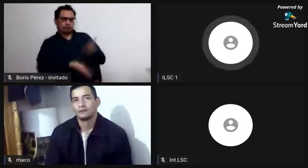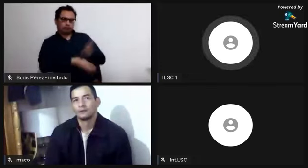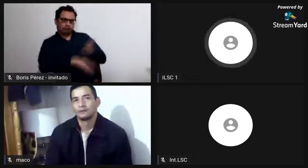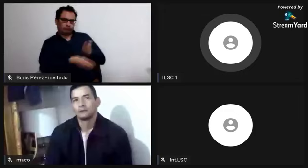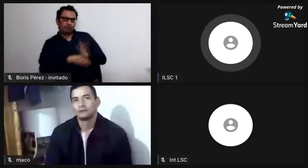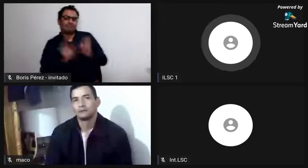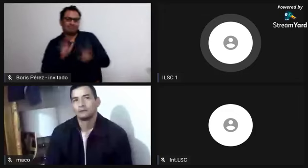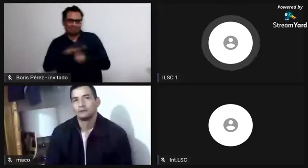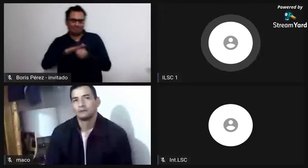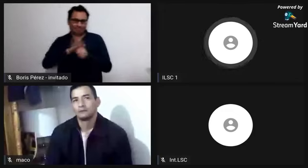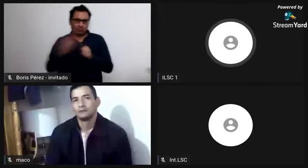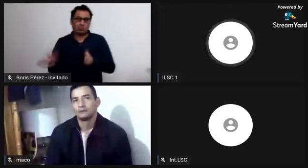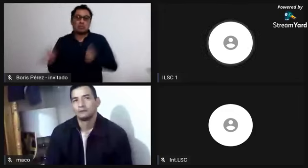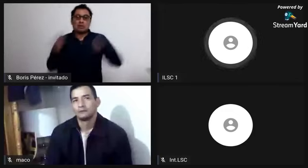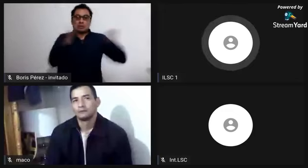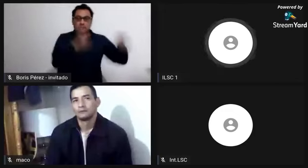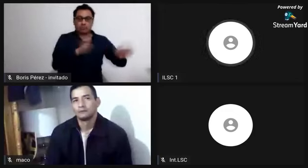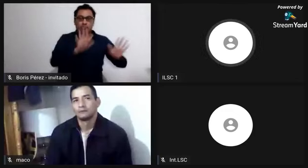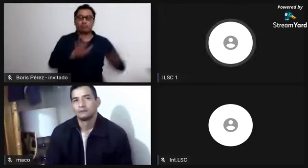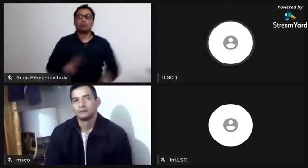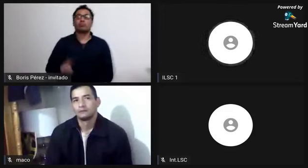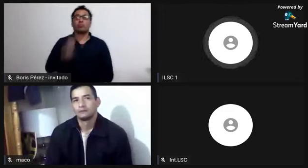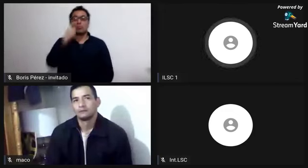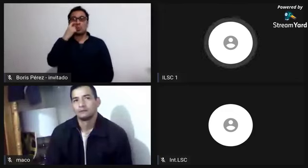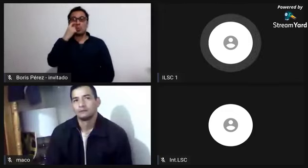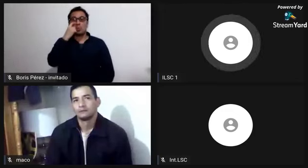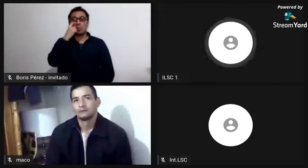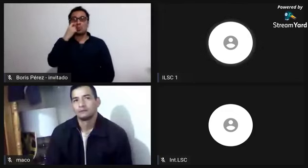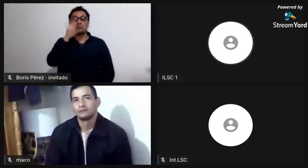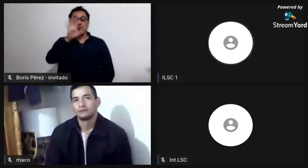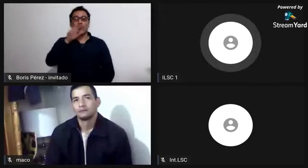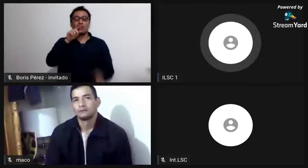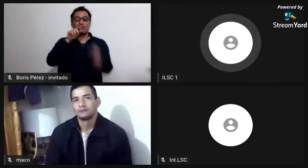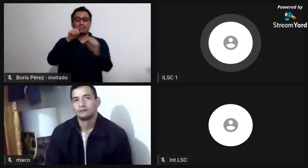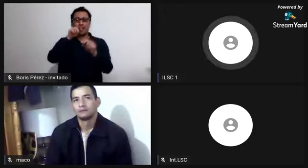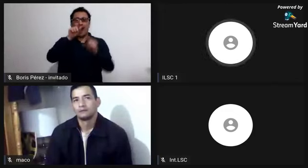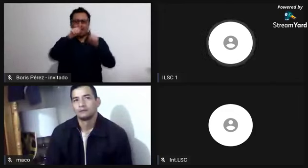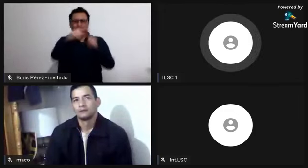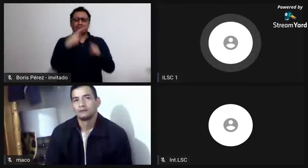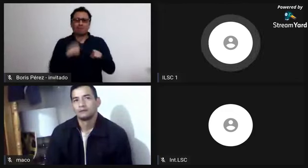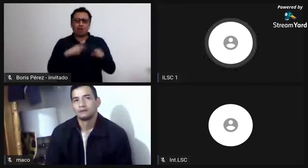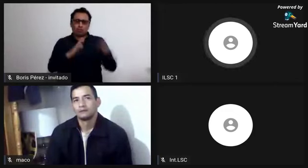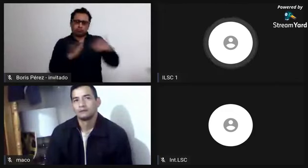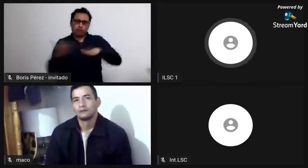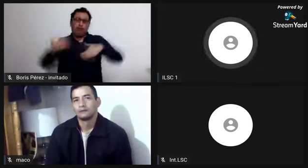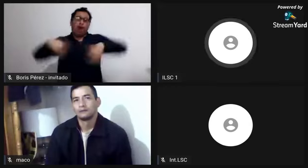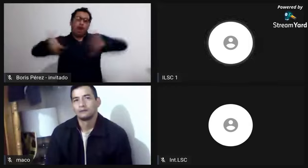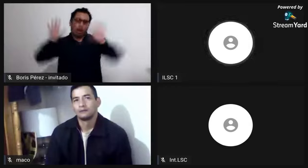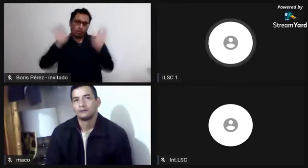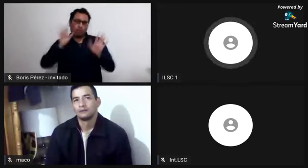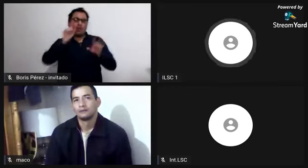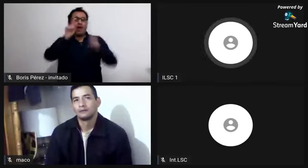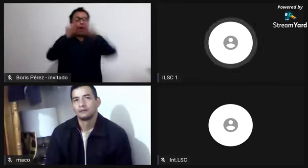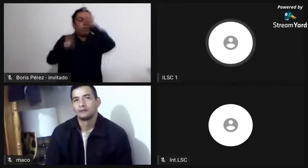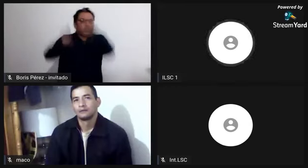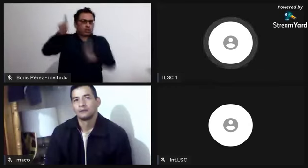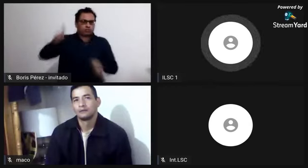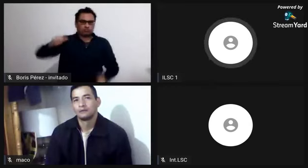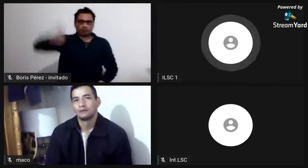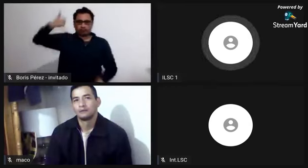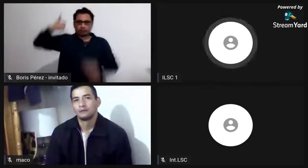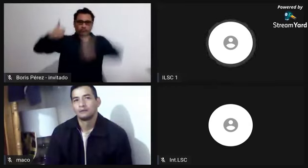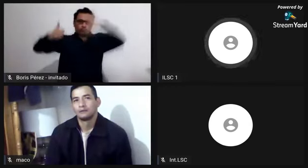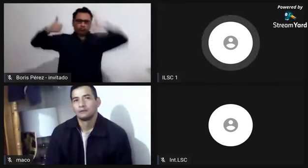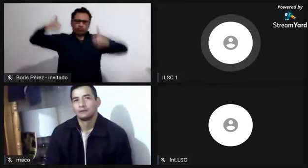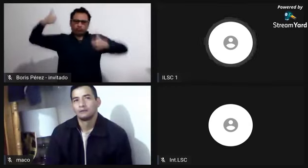digamos, propiedad de quienes los compraban a ellos. Y pues ya si se daba alguna negociación de forma particular,